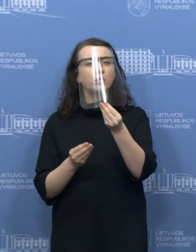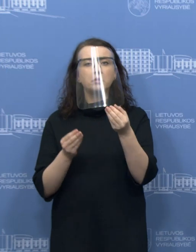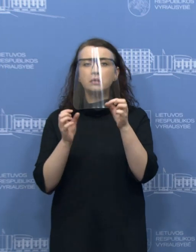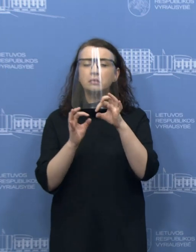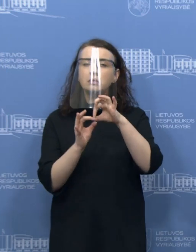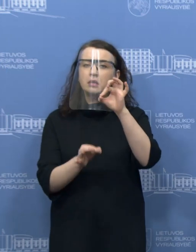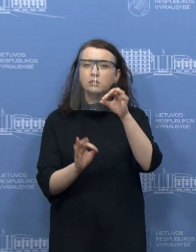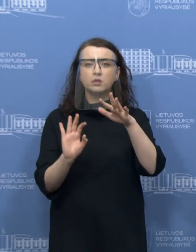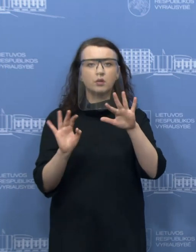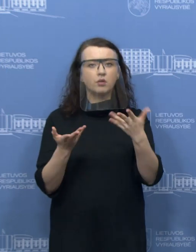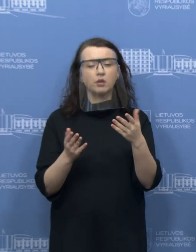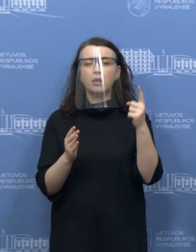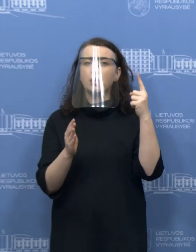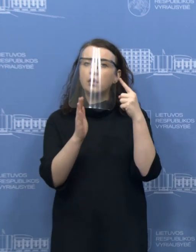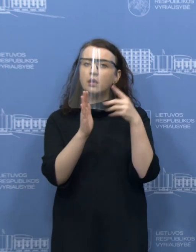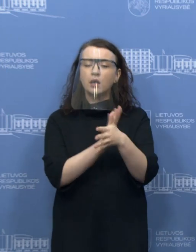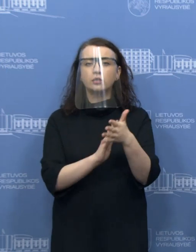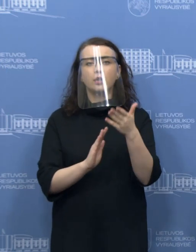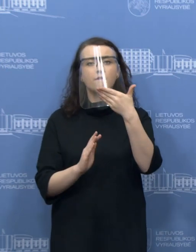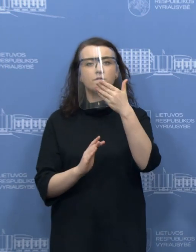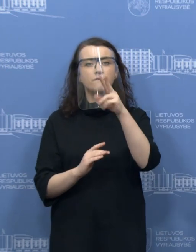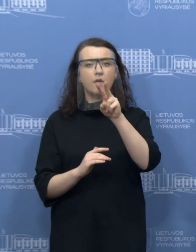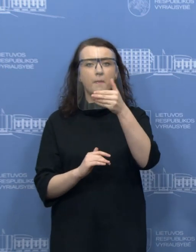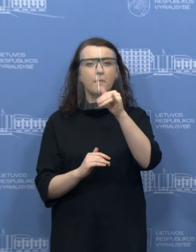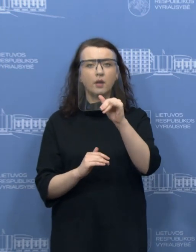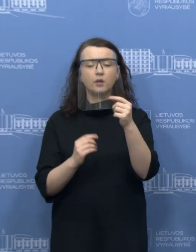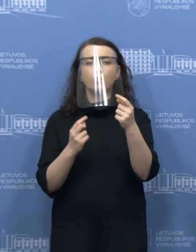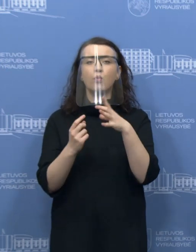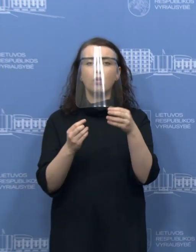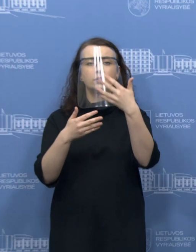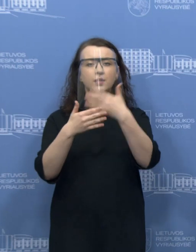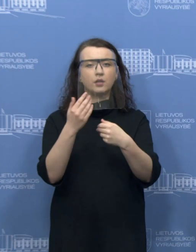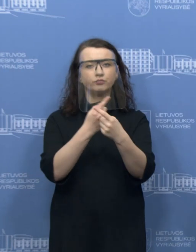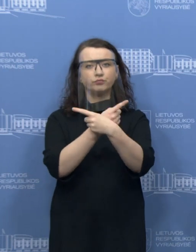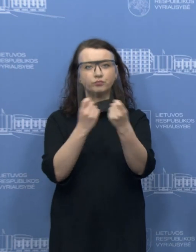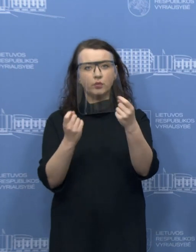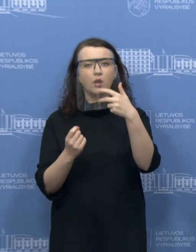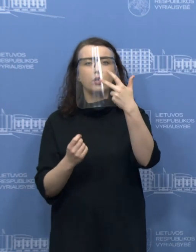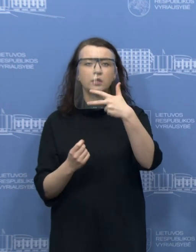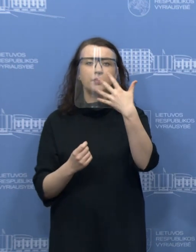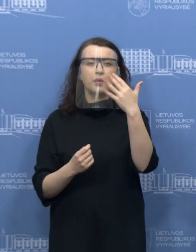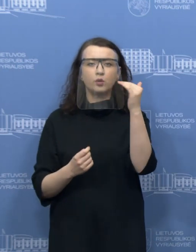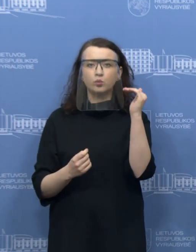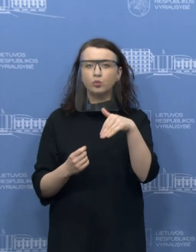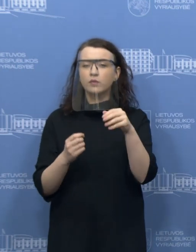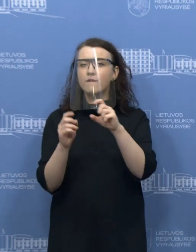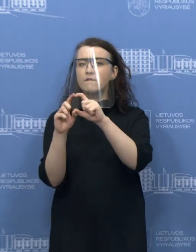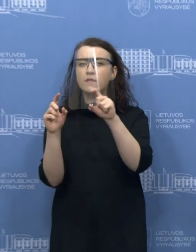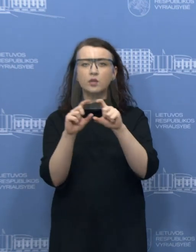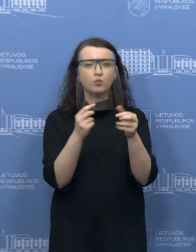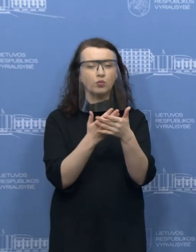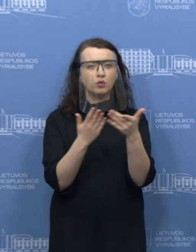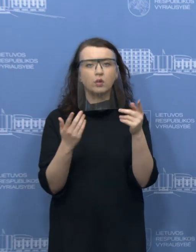tai yra taikoma, ką reiškia mokesčių inspekcijos paskelbtas sąrašas, kuris sudaro beveik 35 tūkstančiai įmonių,